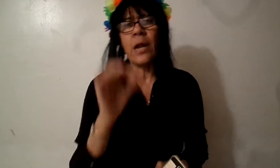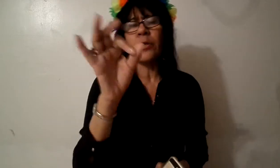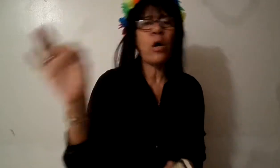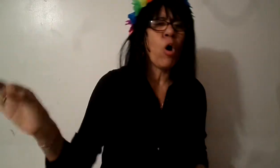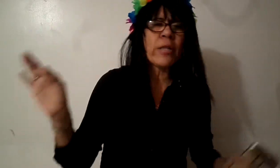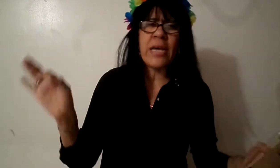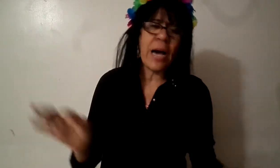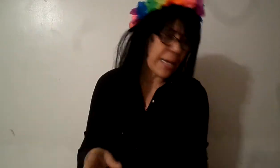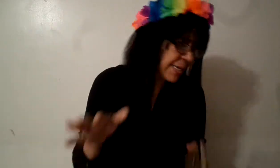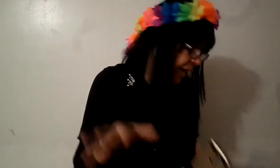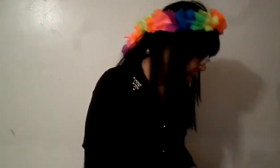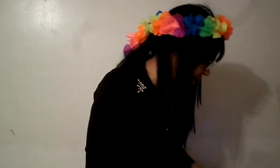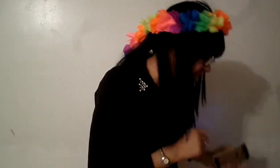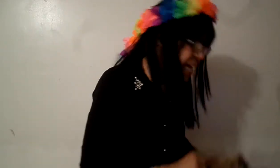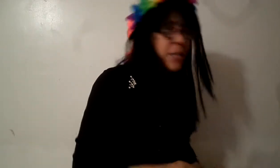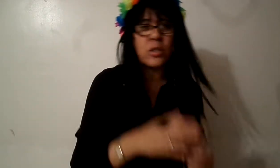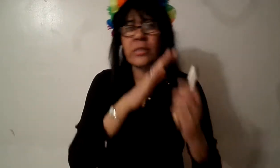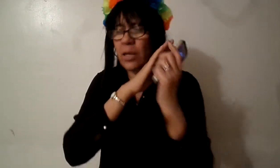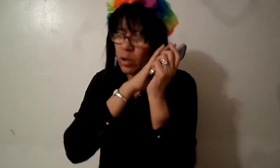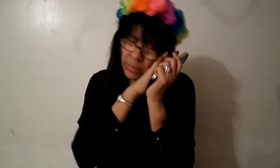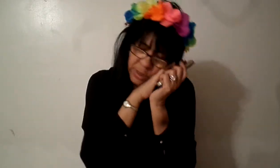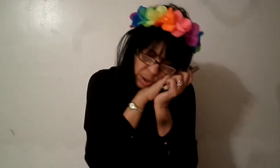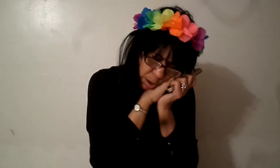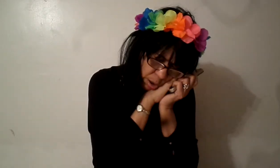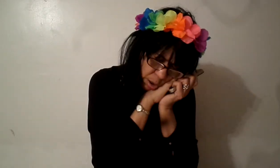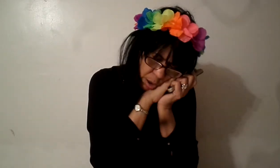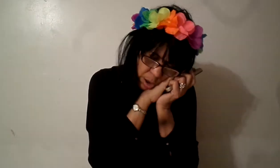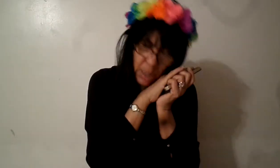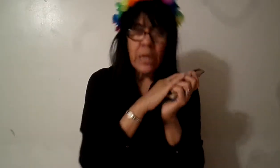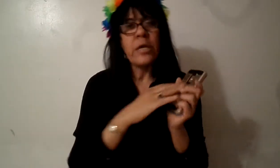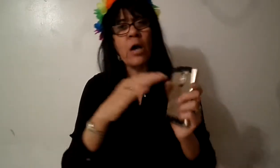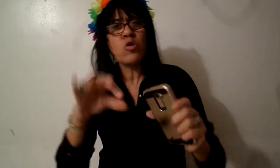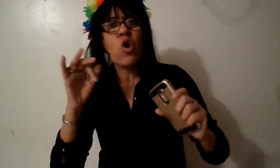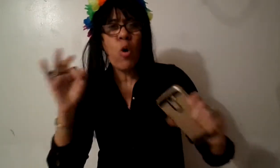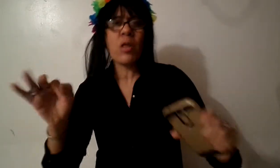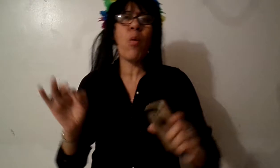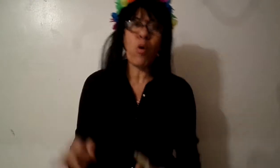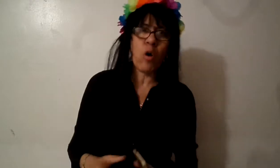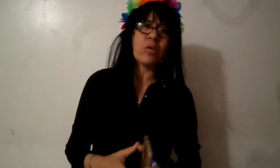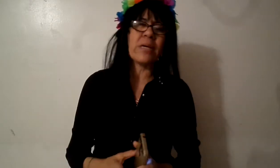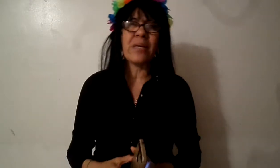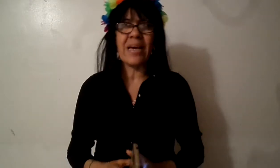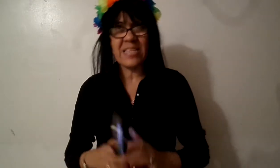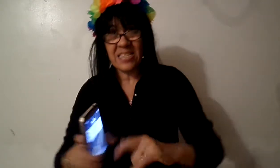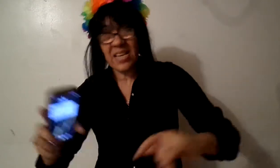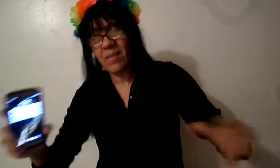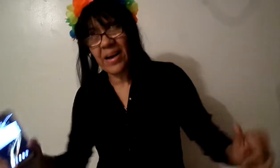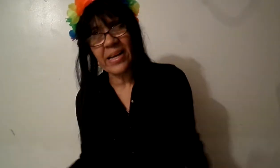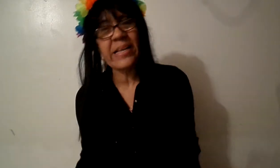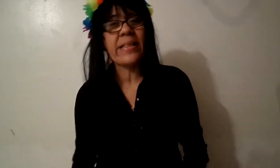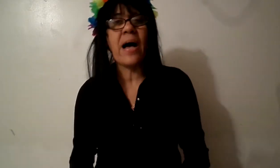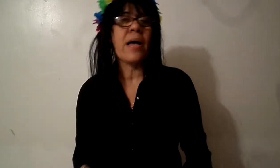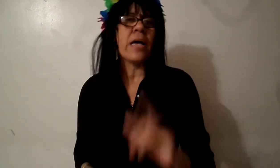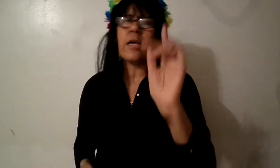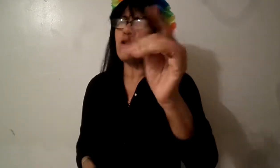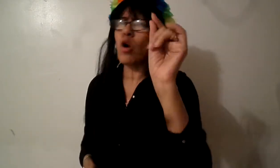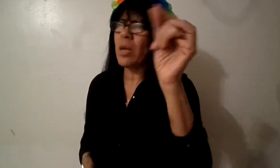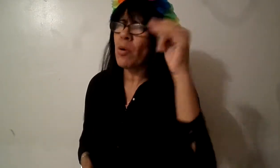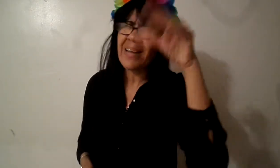hoy día la iglesia está dormida y hay un chojo de bocones que dicen ser evangelistas y no demuestran